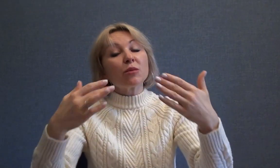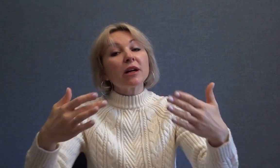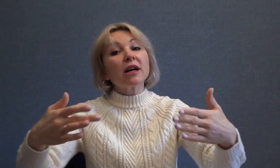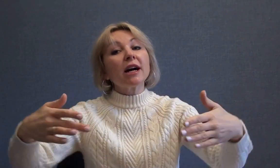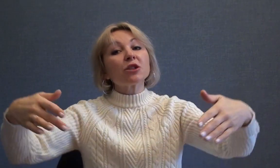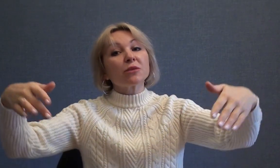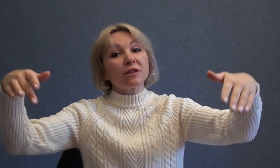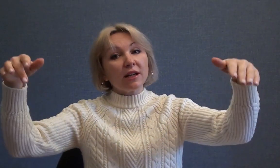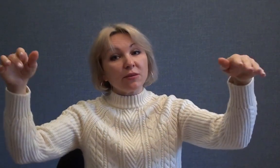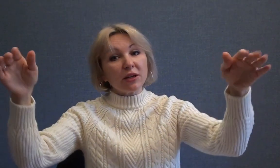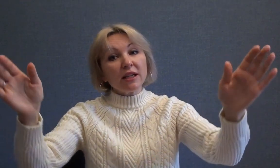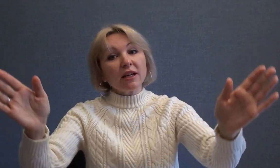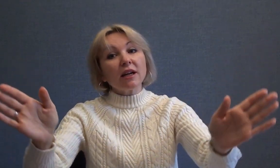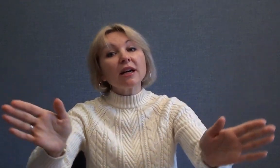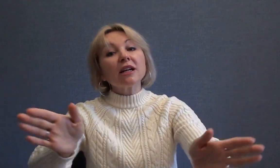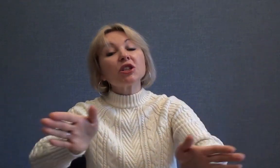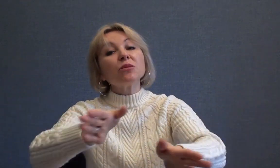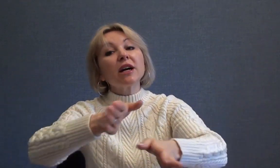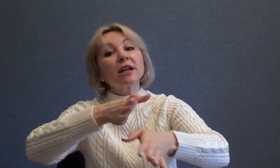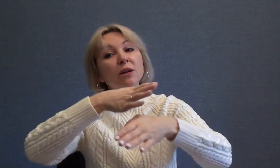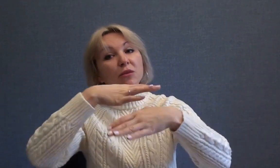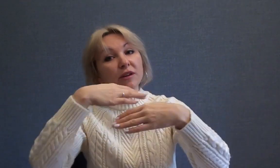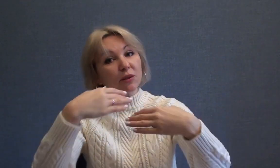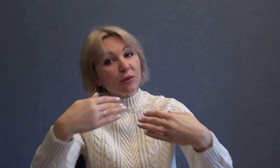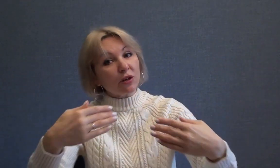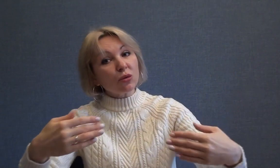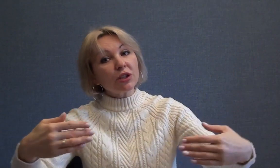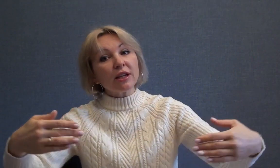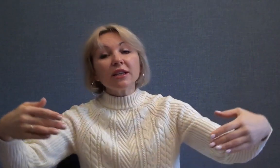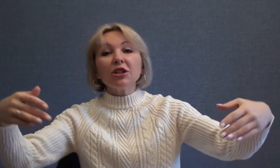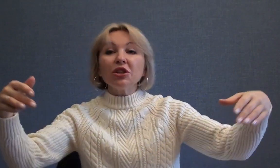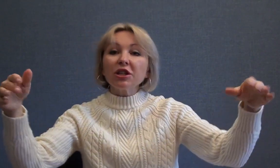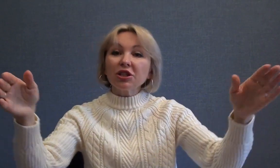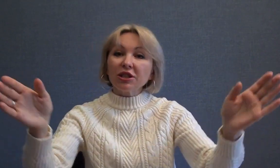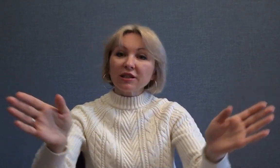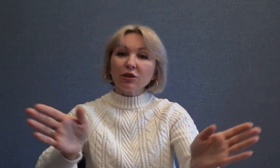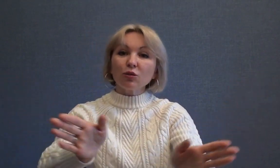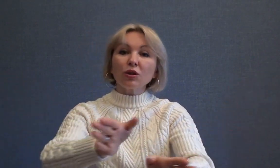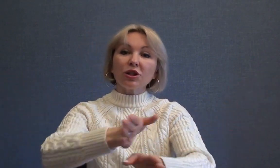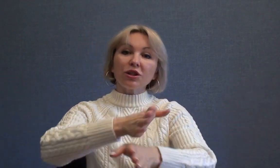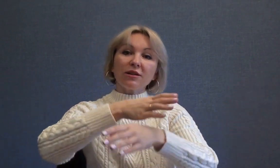покажем с вами, какая же мягкая бывает погода и нежная снегурочка.